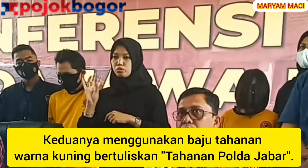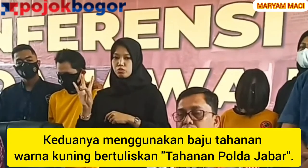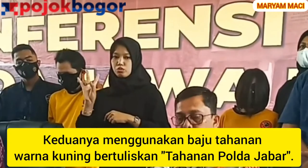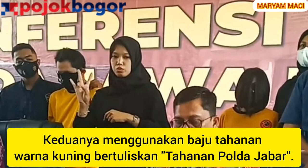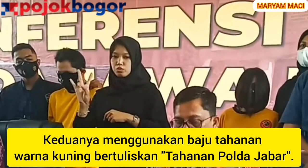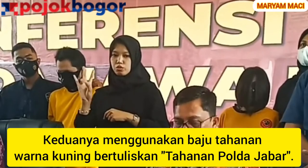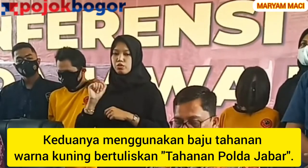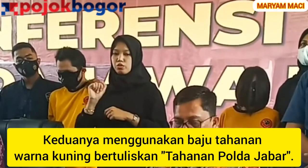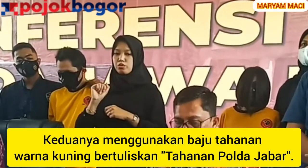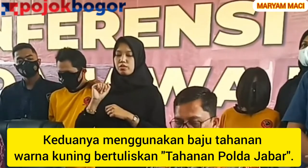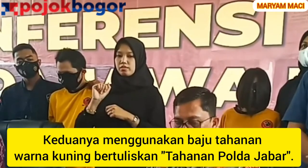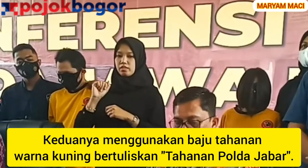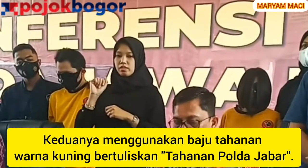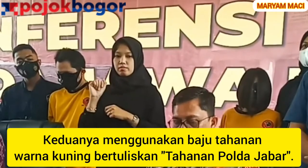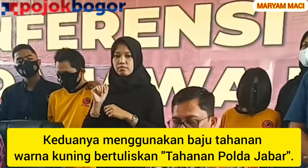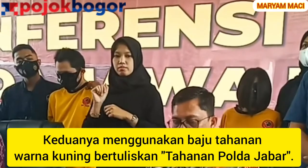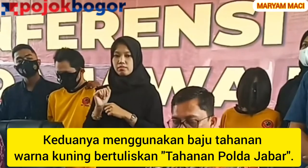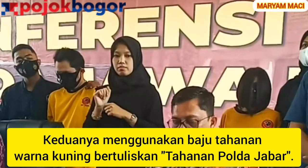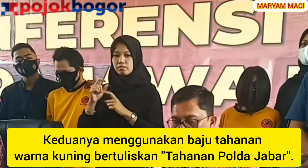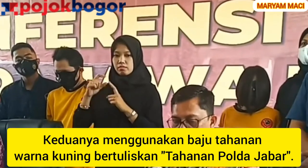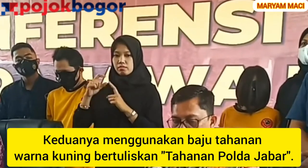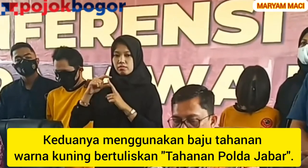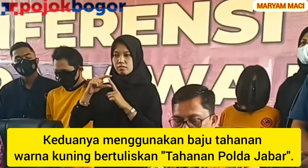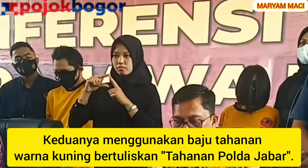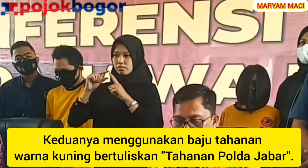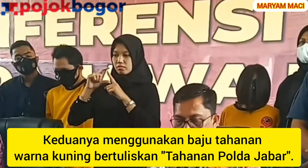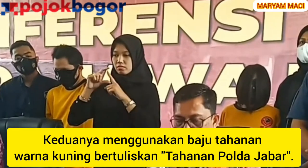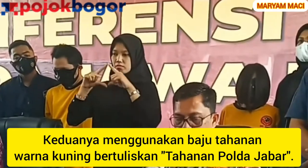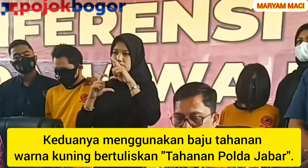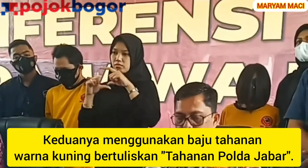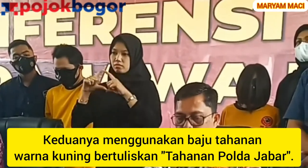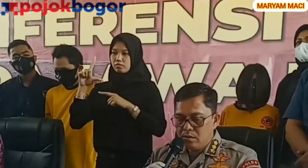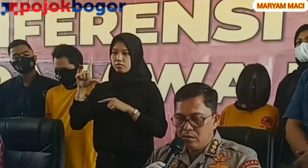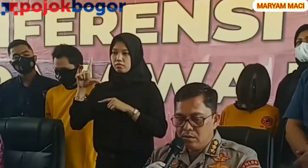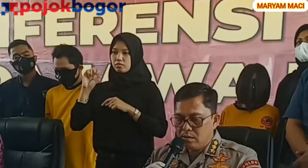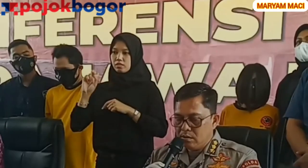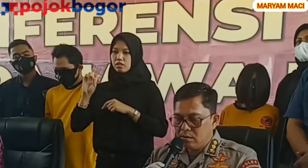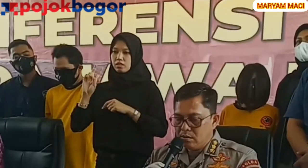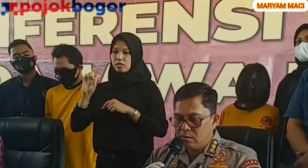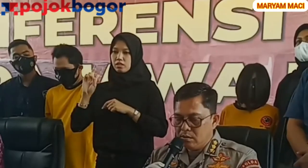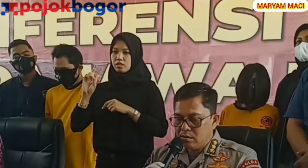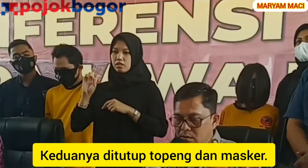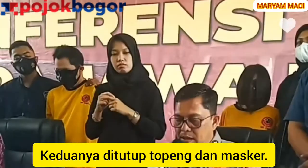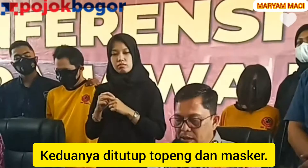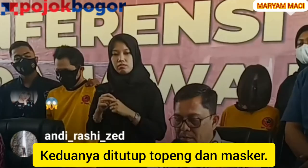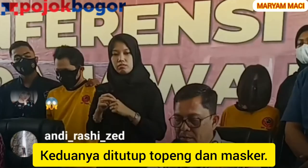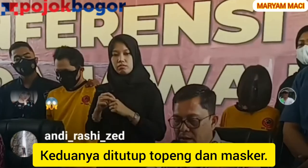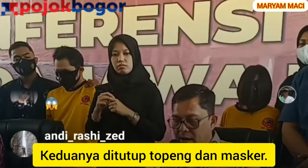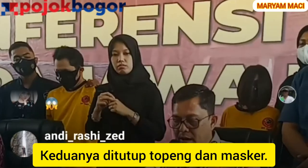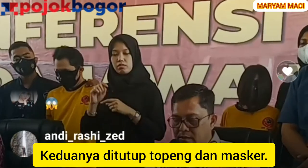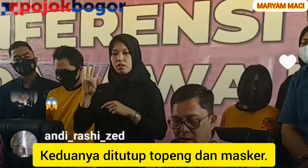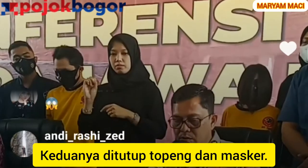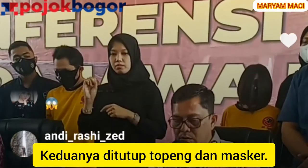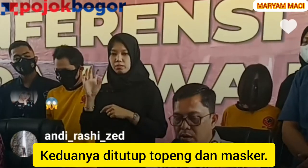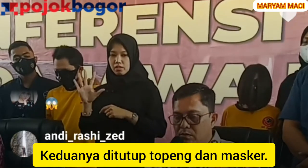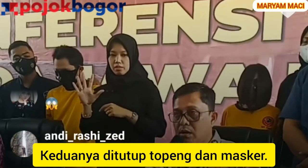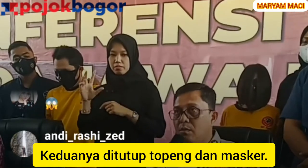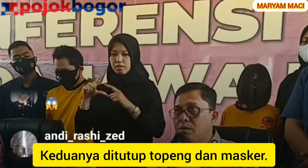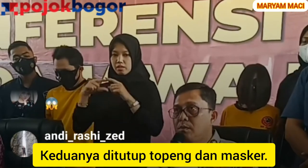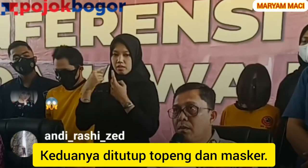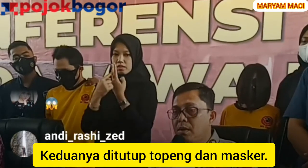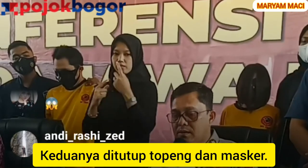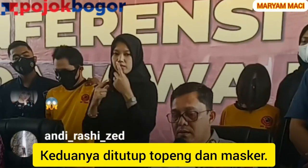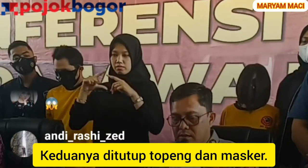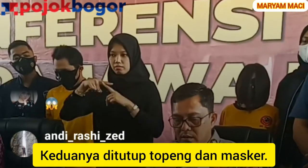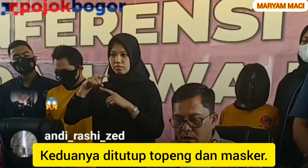jumto pasal 45 ayat 1 untuk memulangi pasal 45 ayat 1 undang-undang